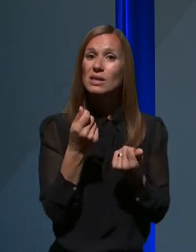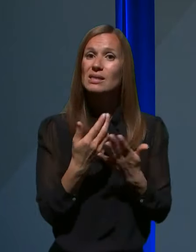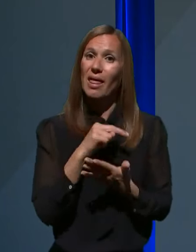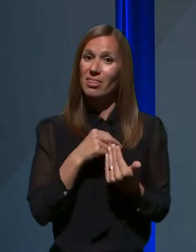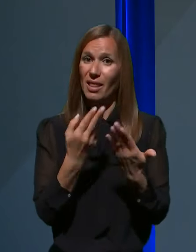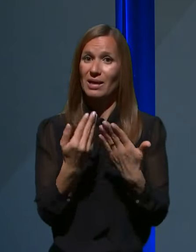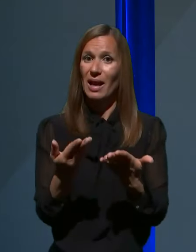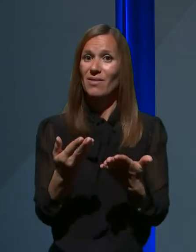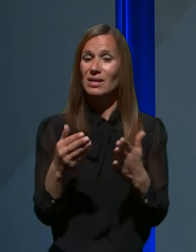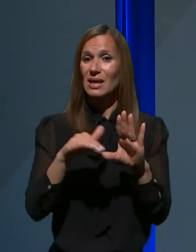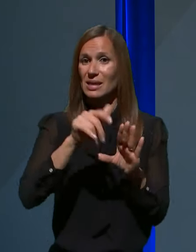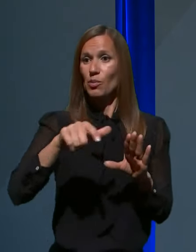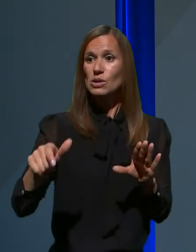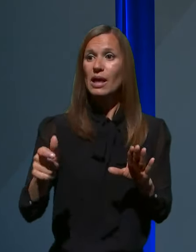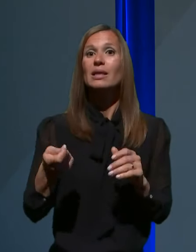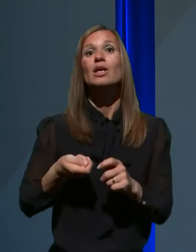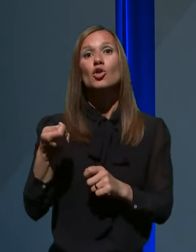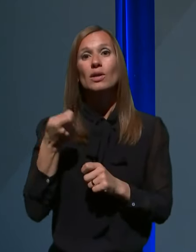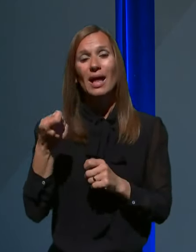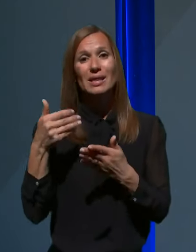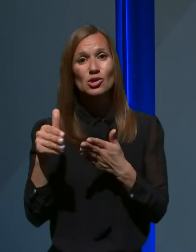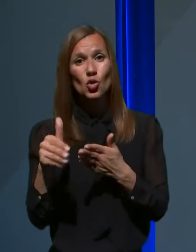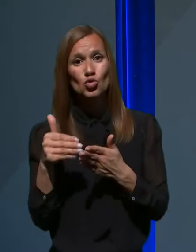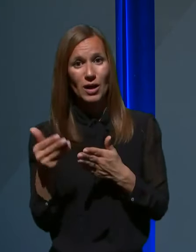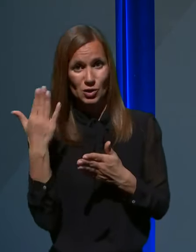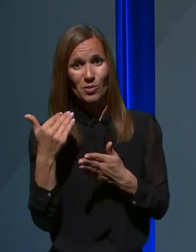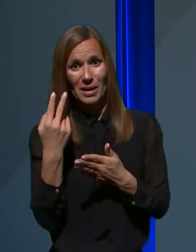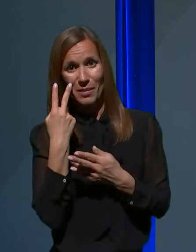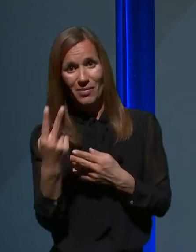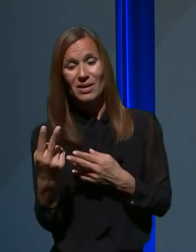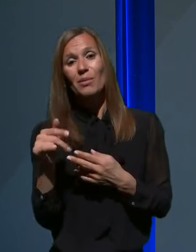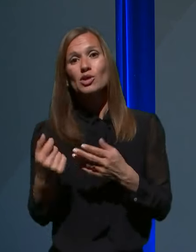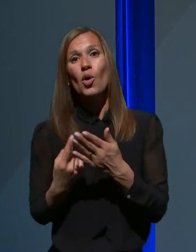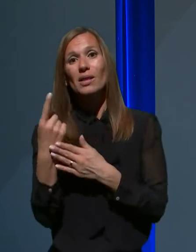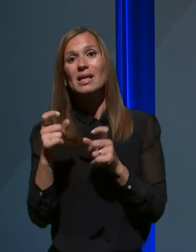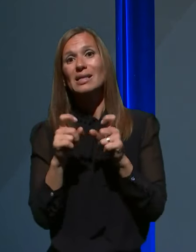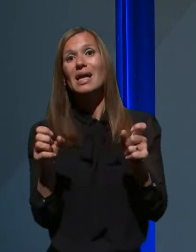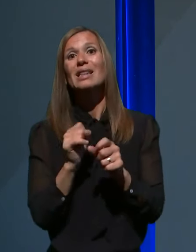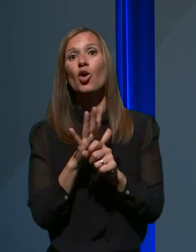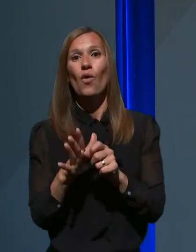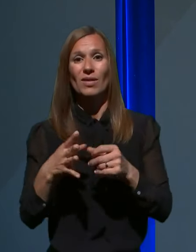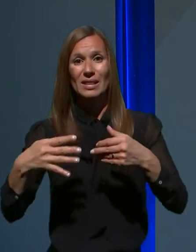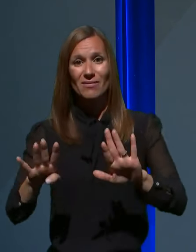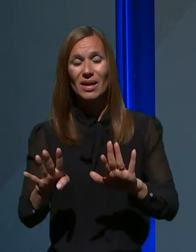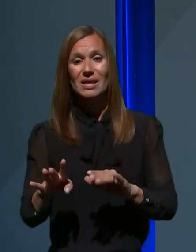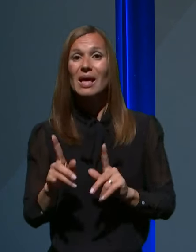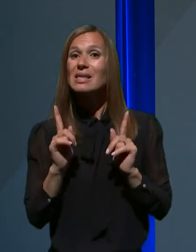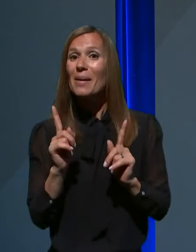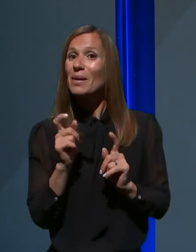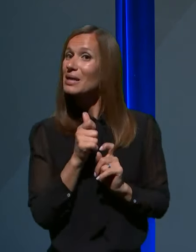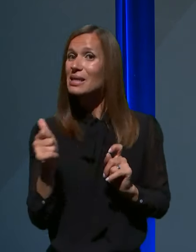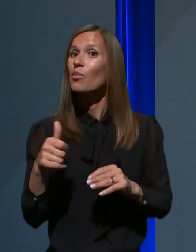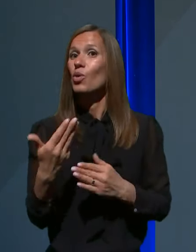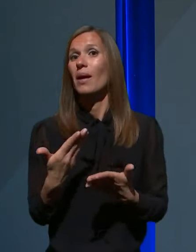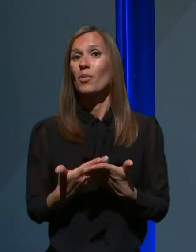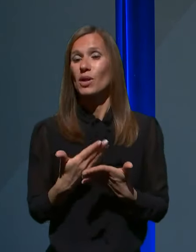dodatni stroški, ki so bili predvideni in ki so nastali zaradi COVID-19, ampak samo na podlagi